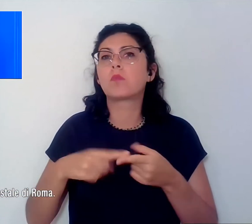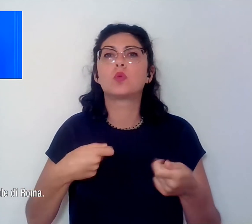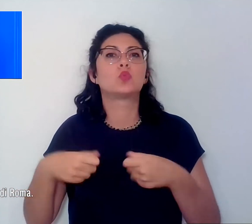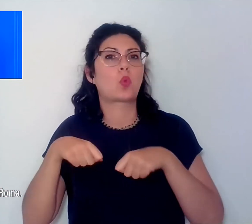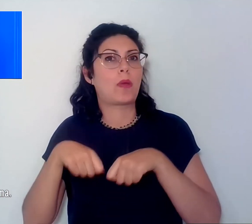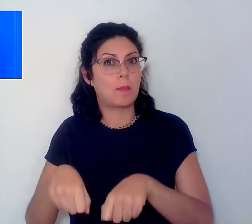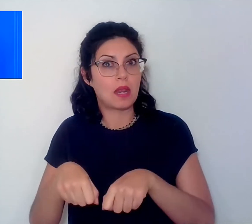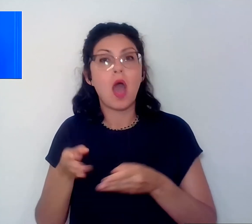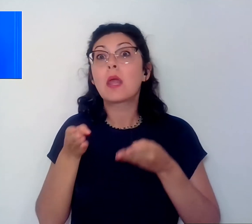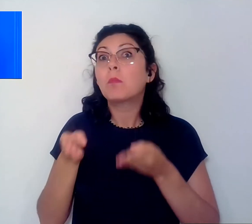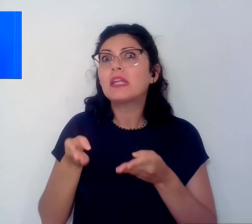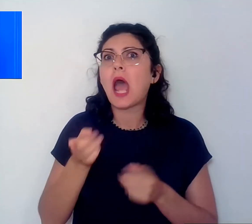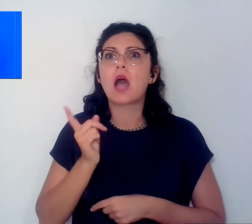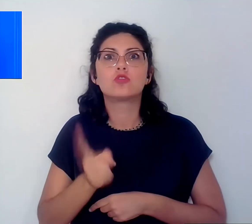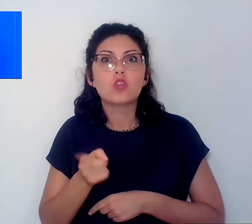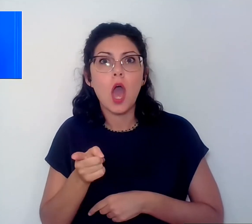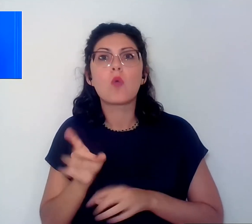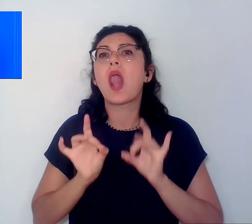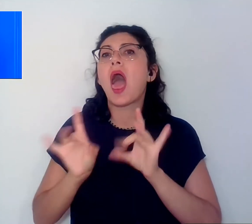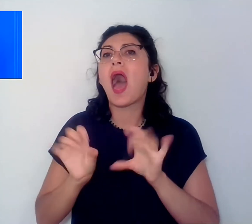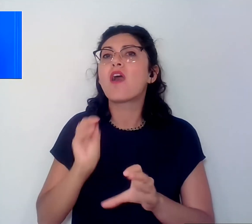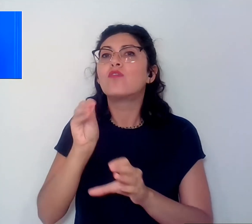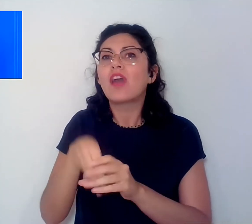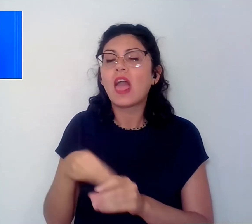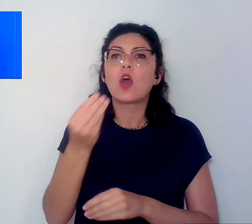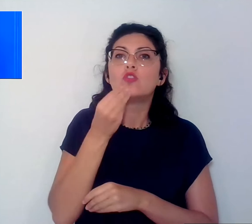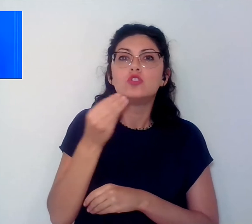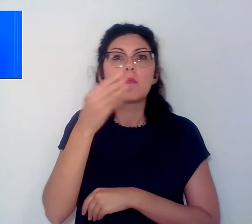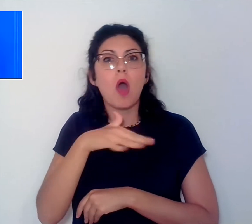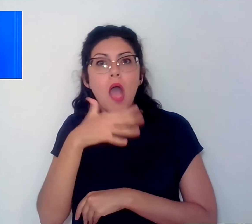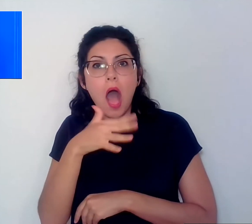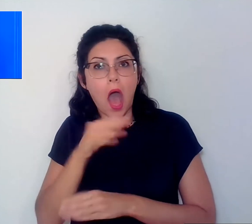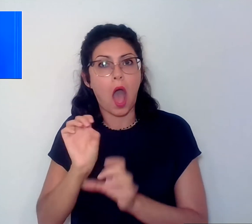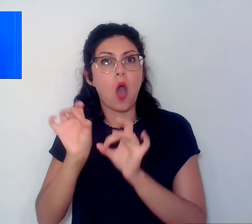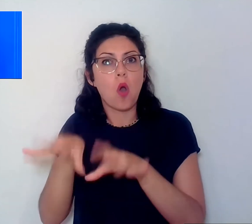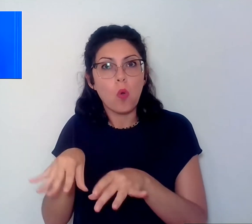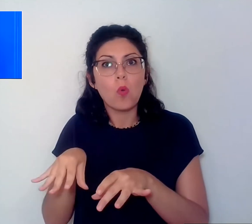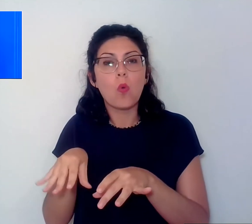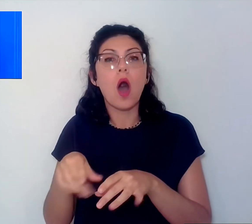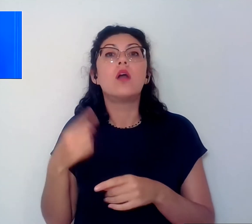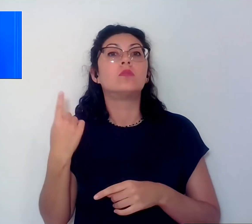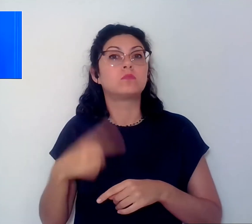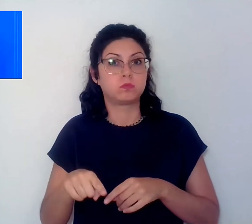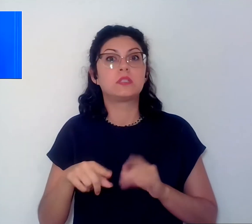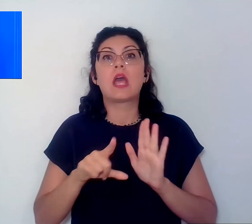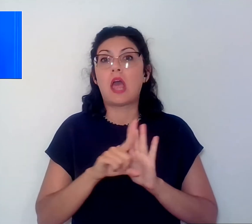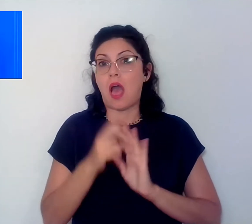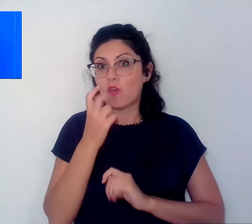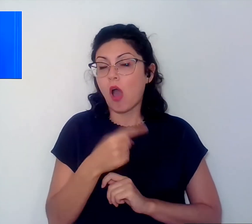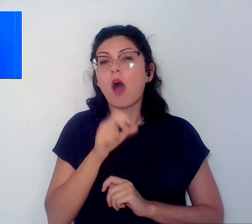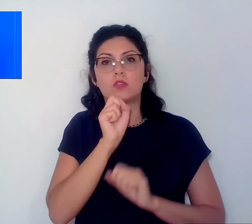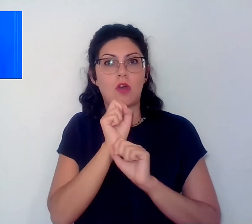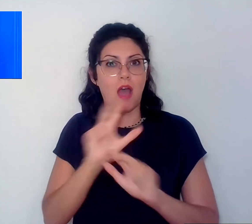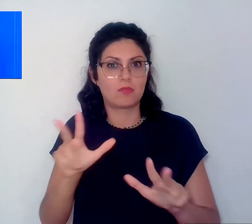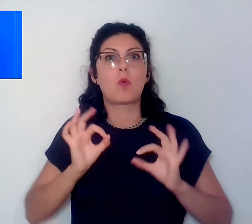avvelenare il cibo e acqua con iniezioni di cianuro e taglio. In questo senso la legale ha detto di aver già informato la Polizia